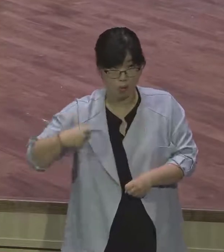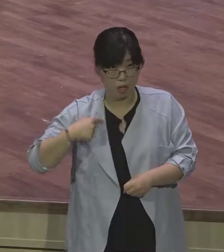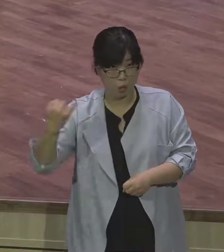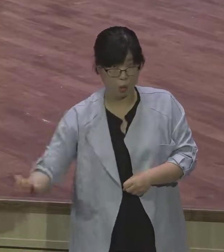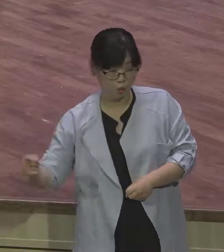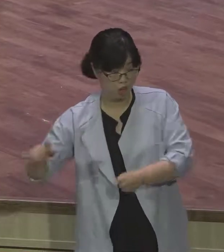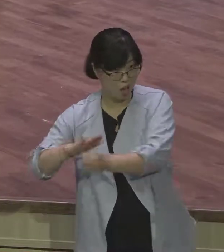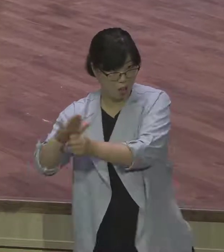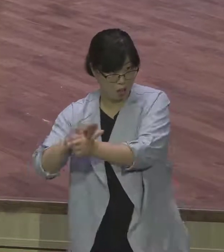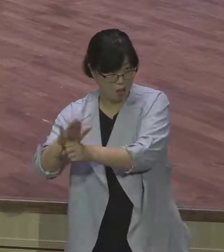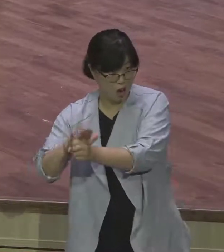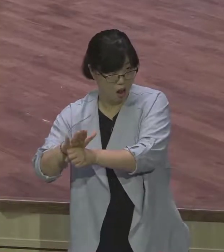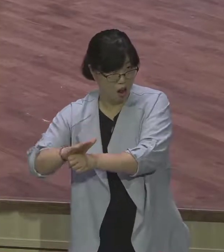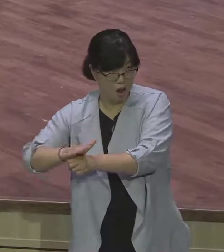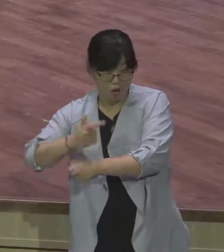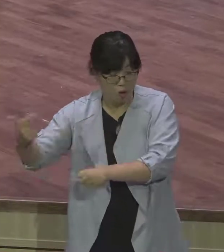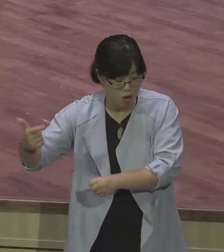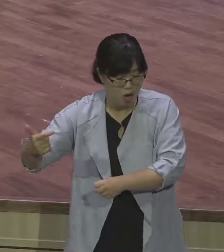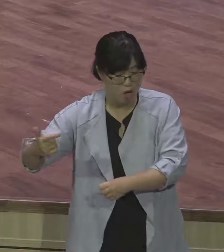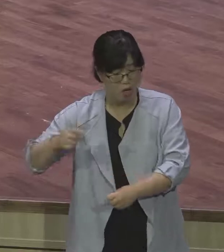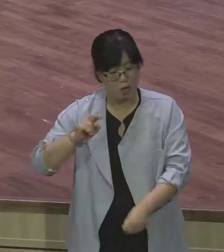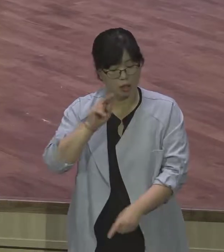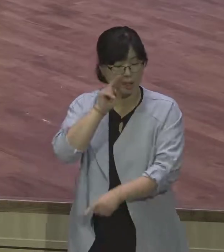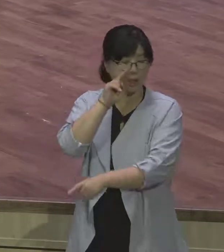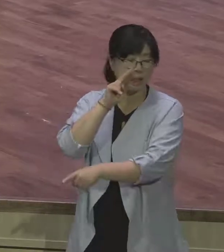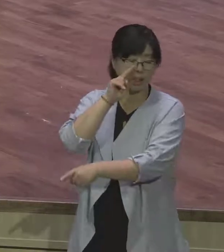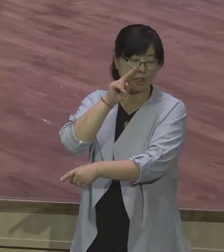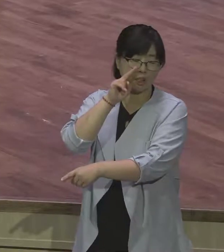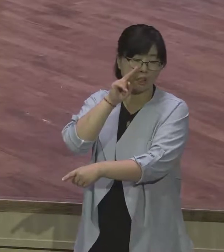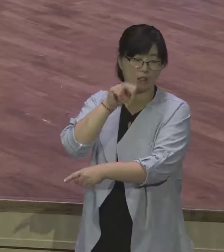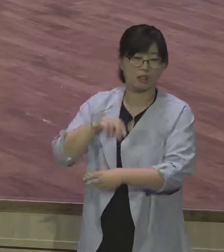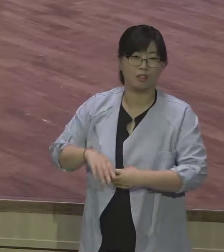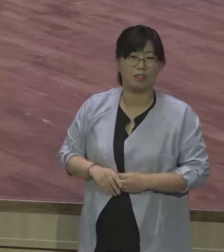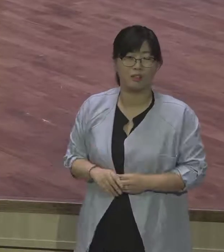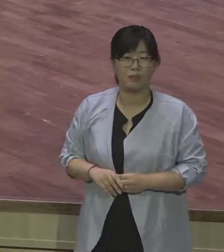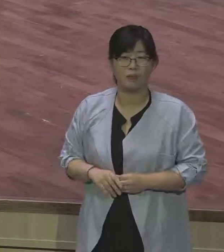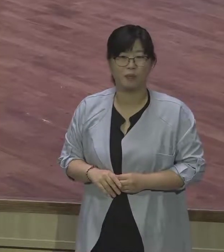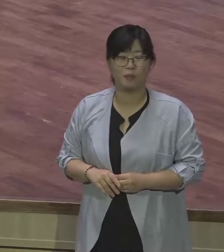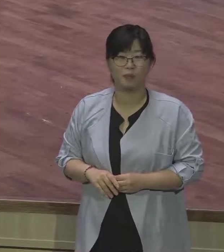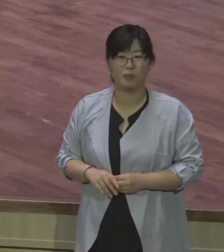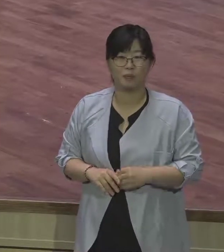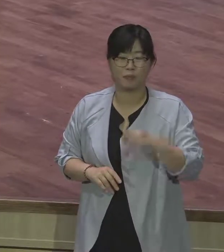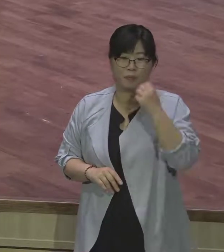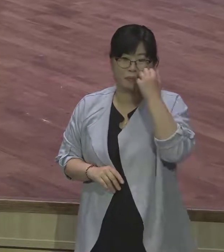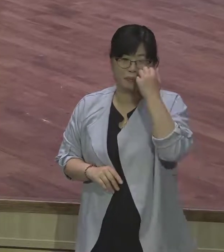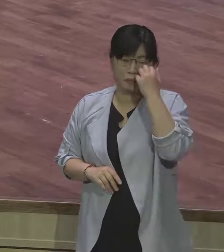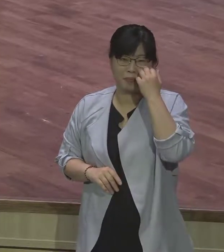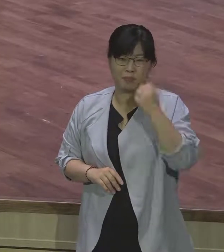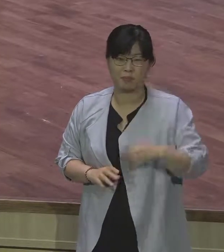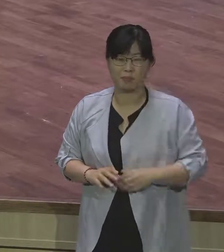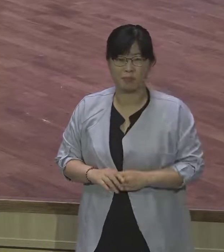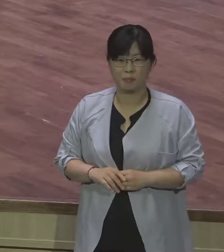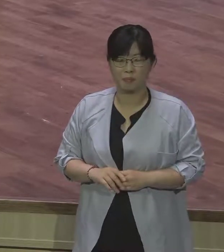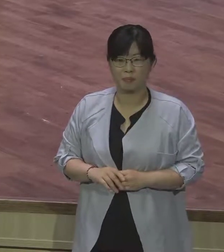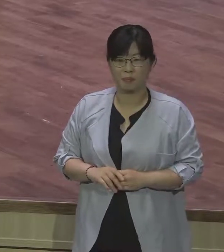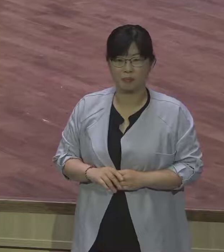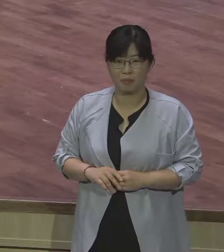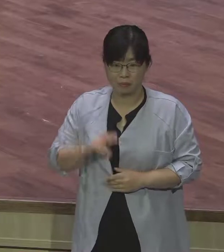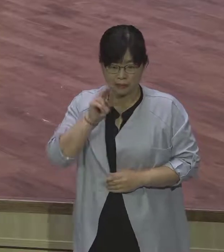심한지 몰라요. 라엘은 자식을 못 낳으니까 자기 여종을 여종을 야곱을 줍니다. 그래서